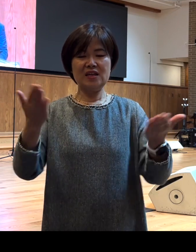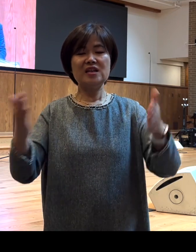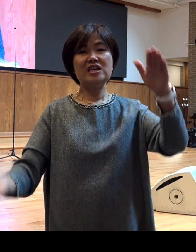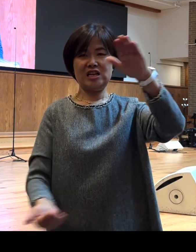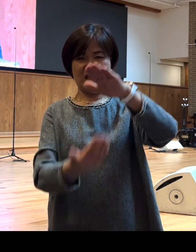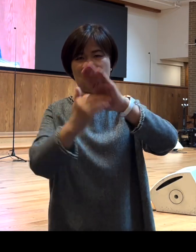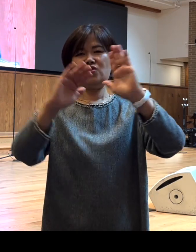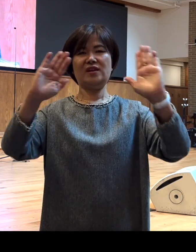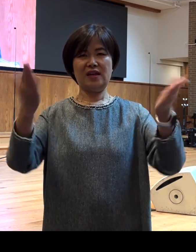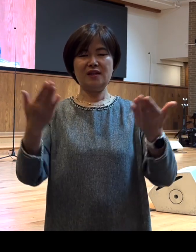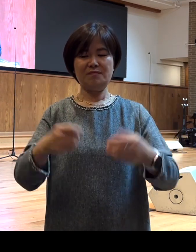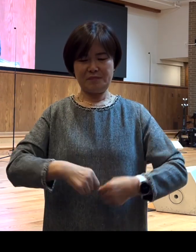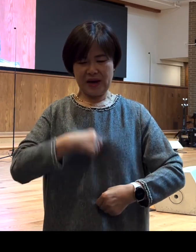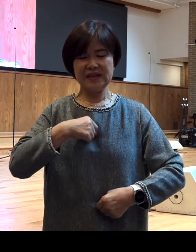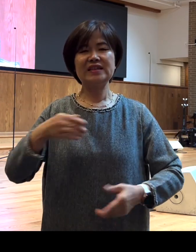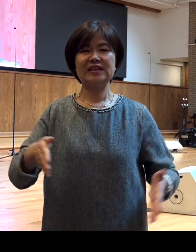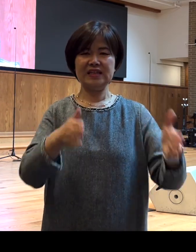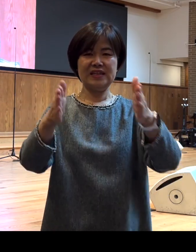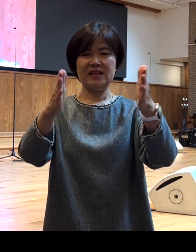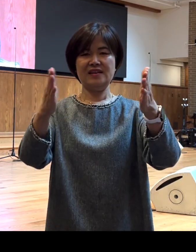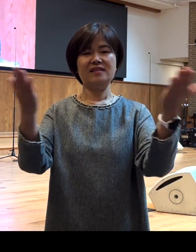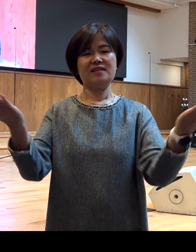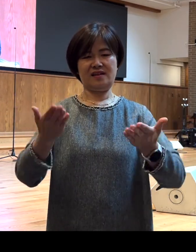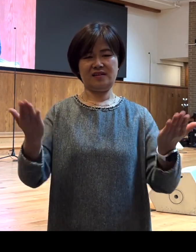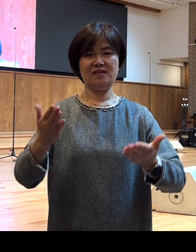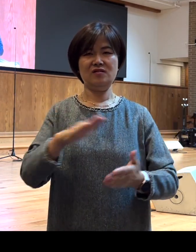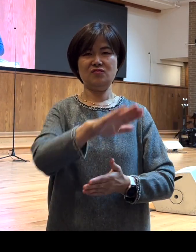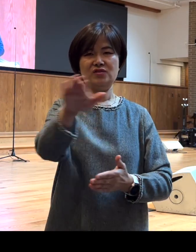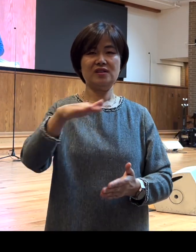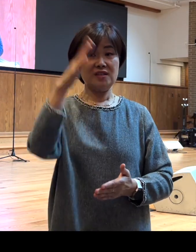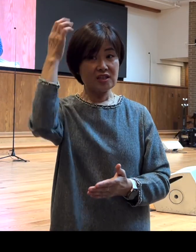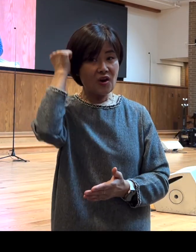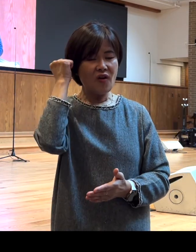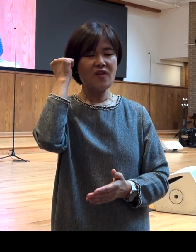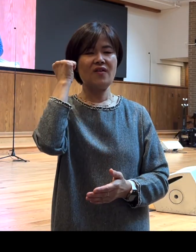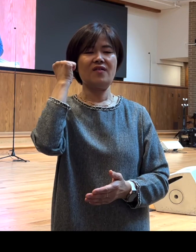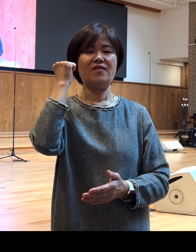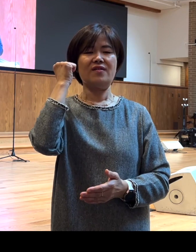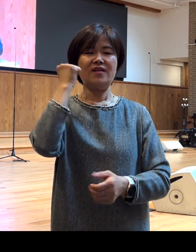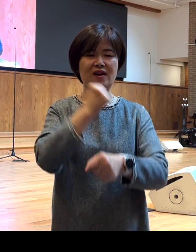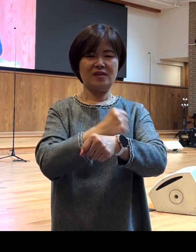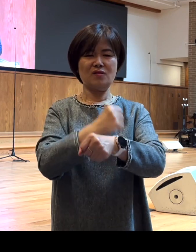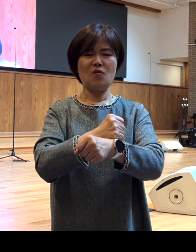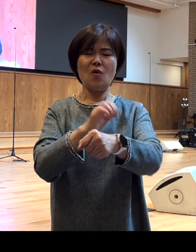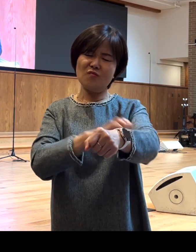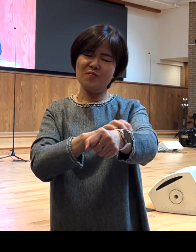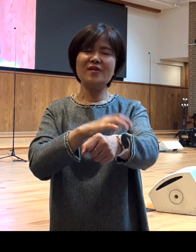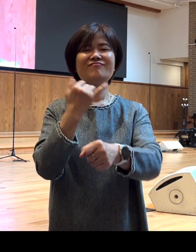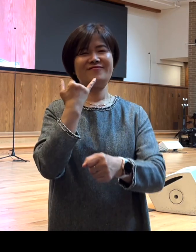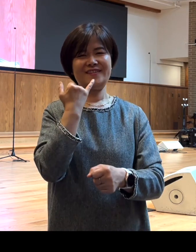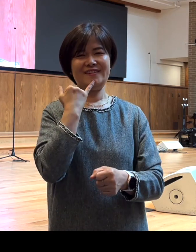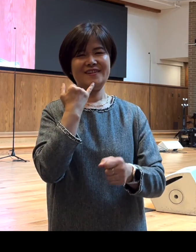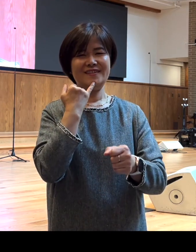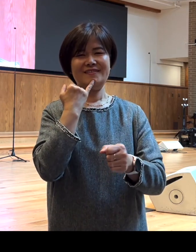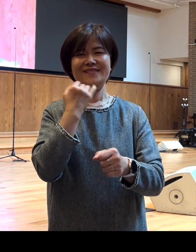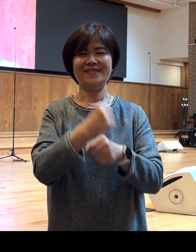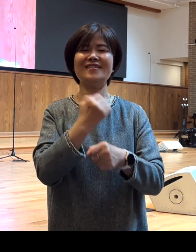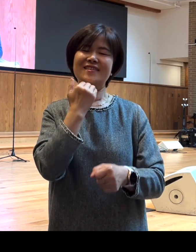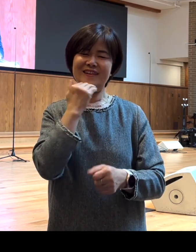바른 길이라고 하는 사실을 저와 여러분 기억하시고 불편을 감수하실 수 있기를 주님의 이름으로 추건합니다